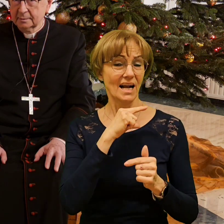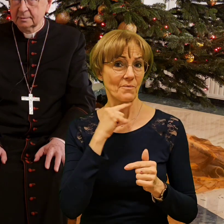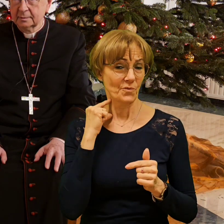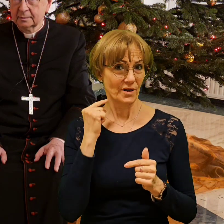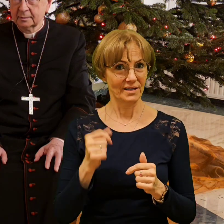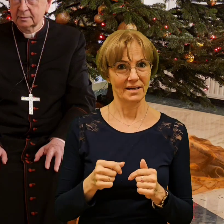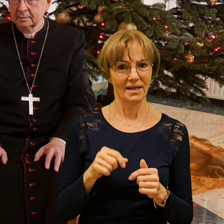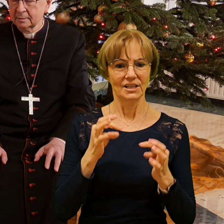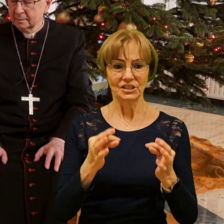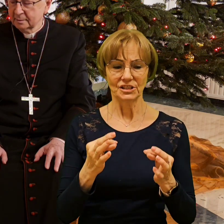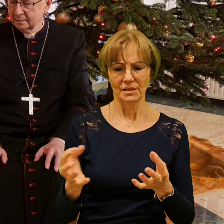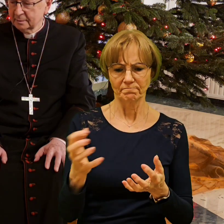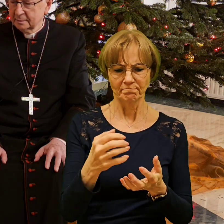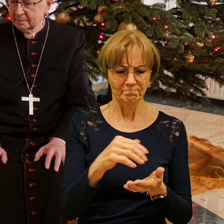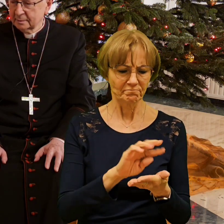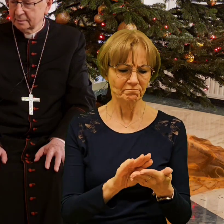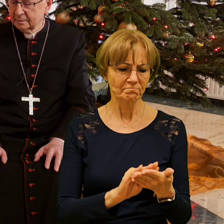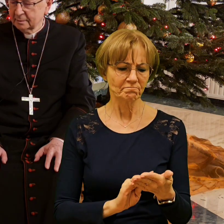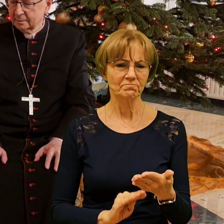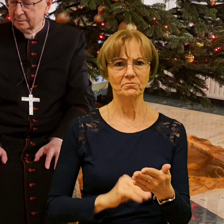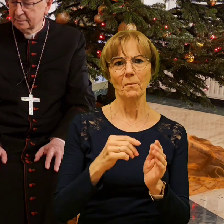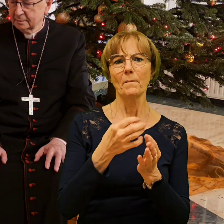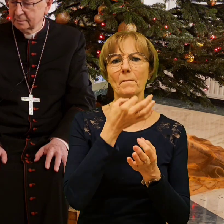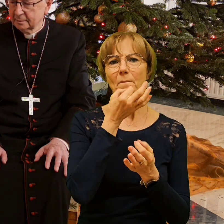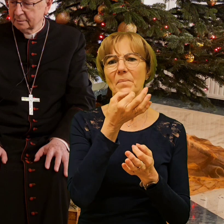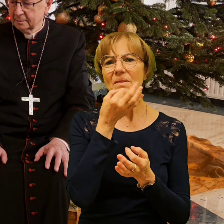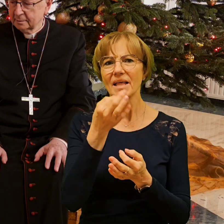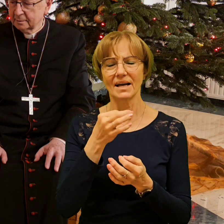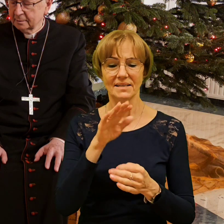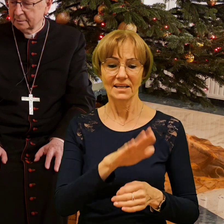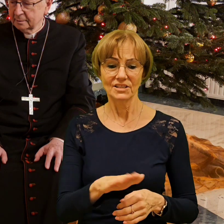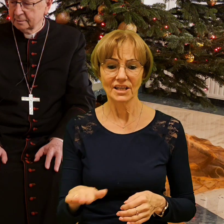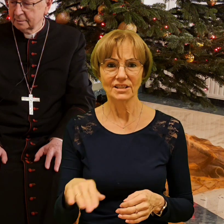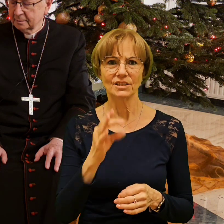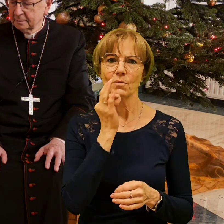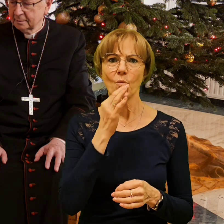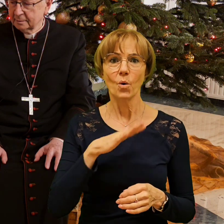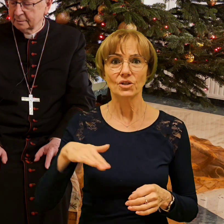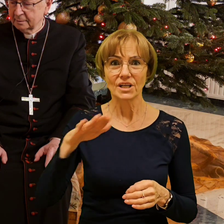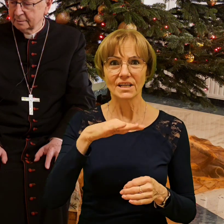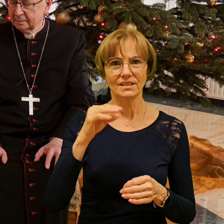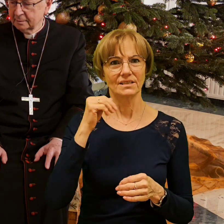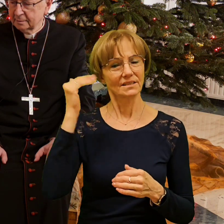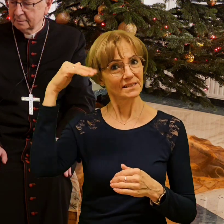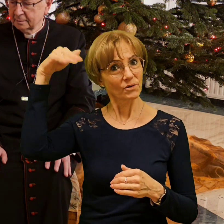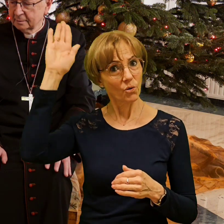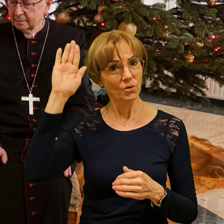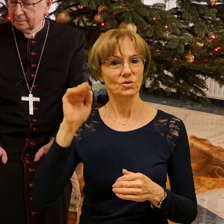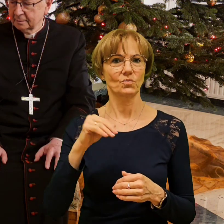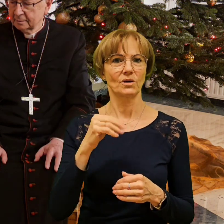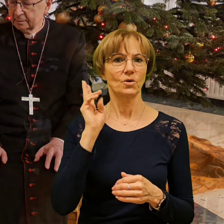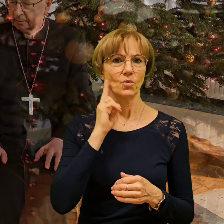zebraliśmy pytania nasłyszące, dzieci, młodzieży i starszych. Czy możemy je księdzu ustawić?